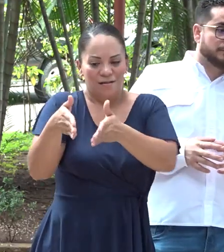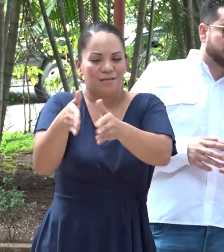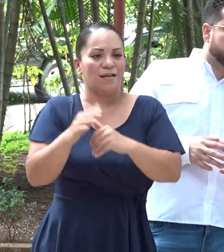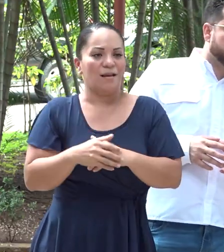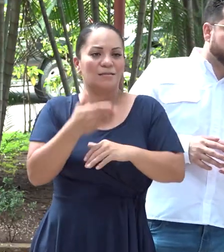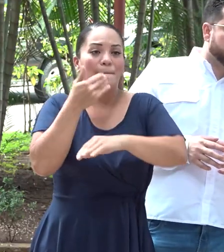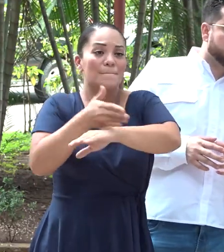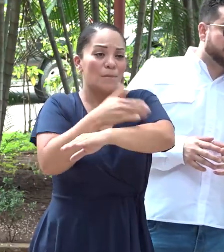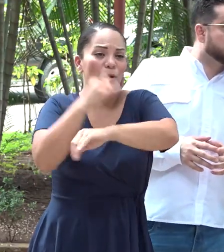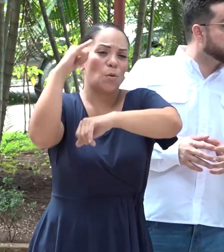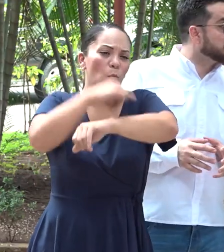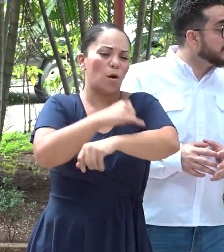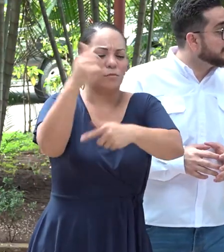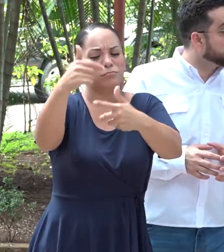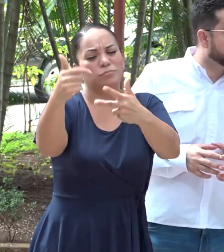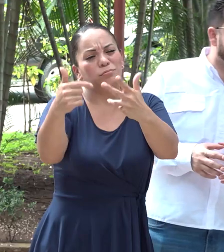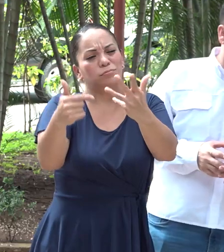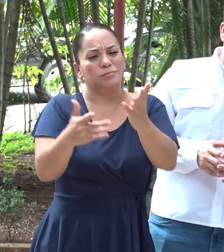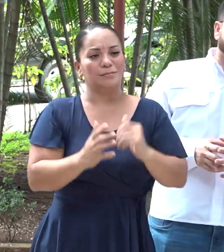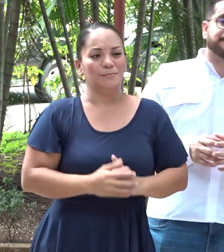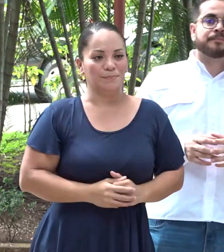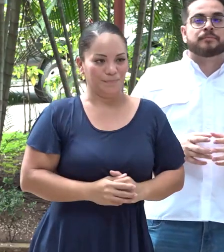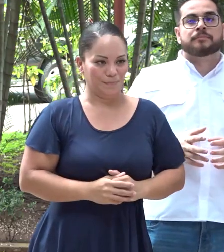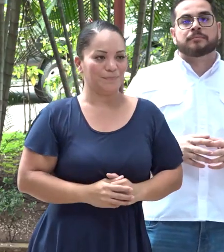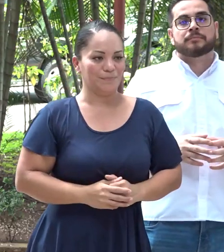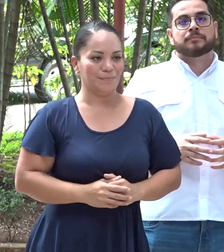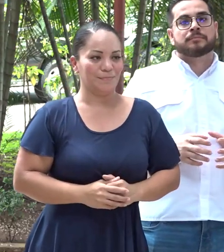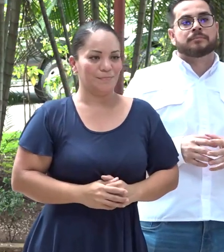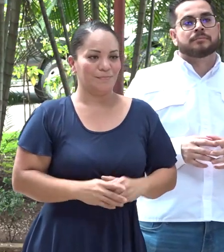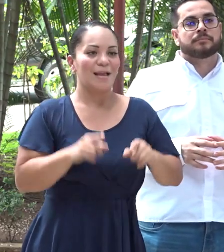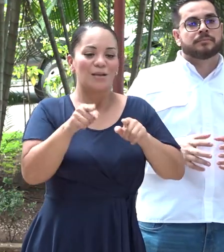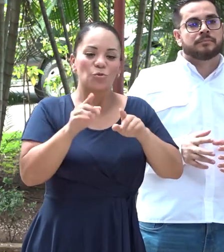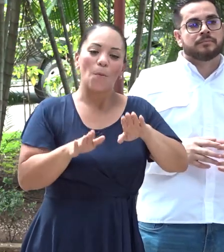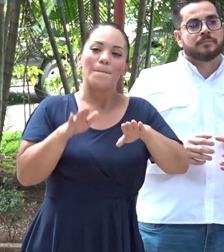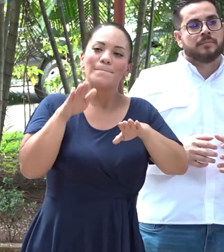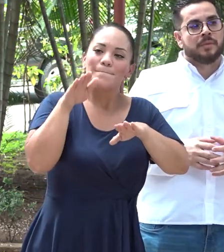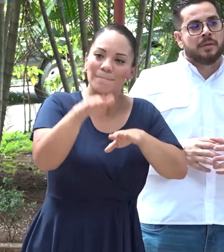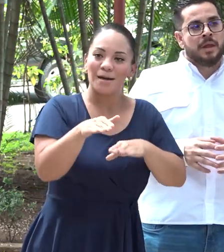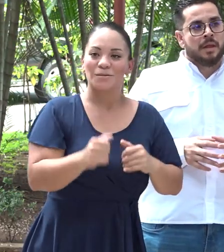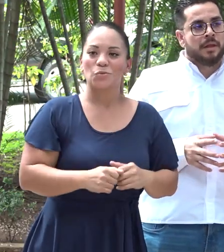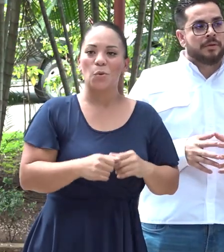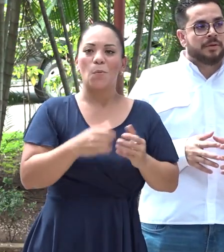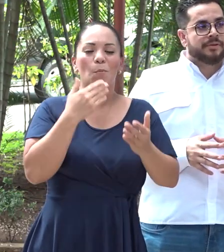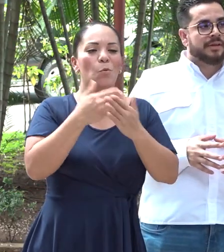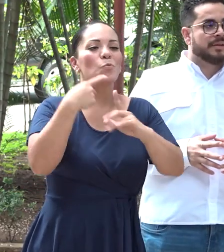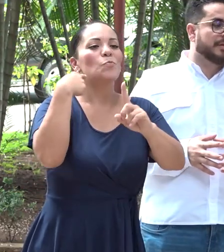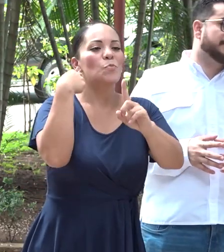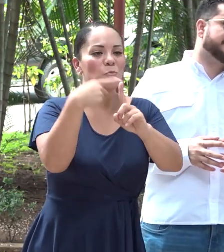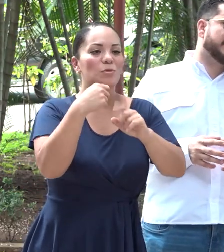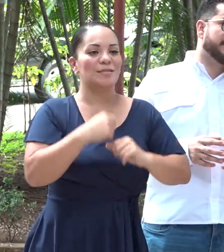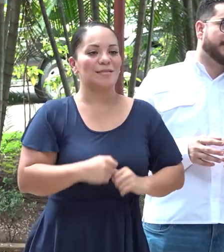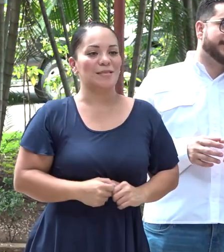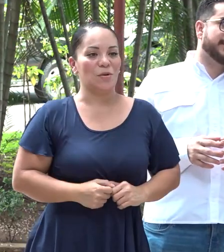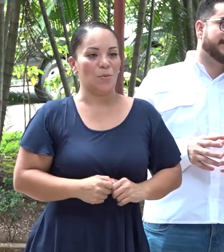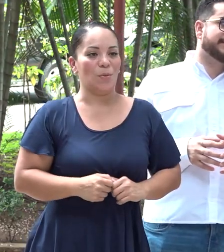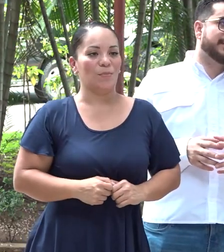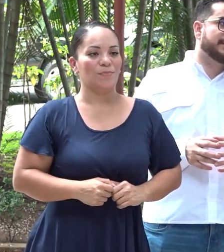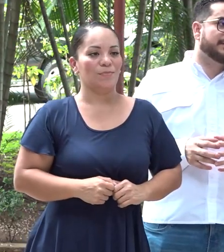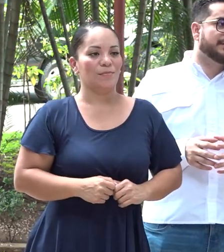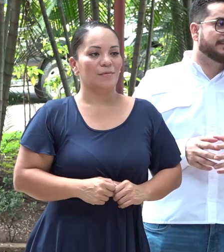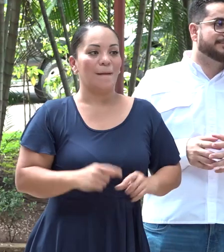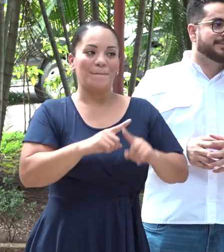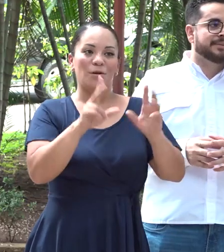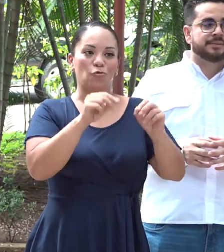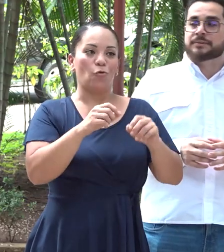aeropuerto, etc. Pero sí es un paso muy positivo, pero nadie piense que es una